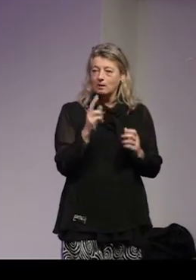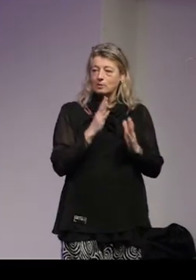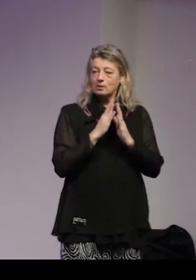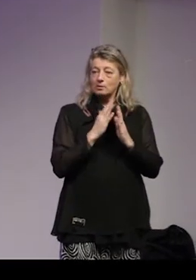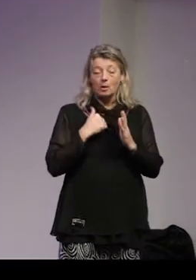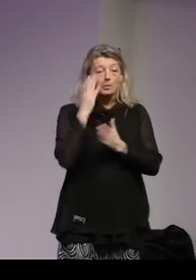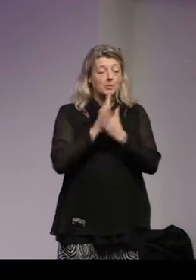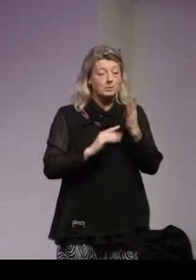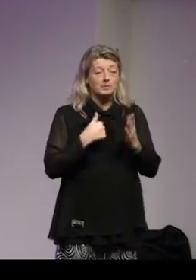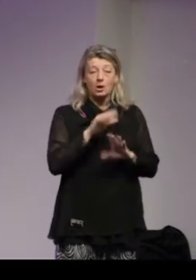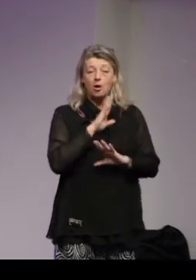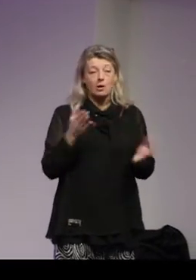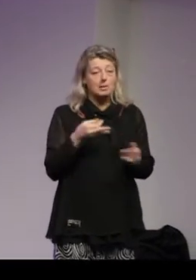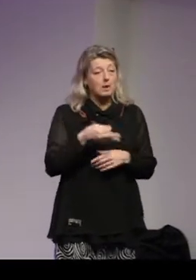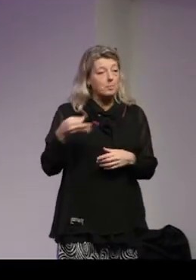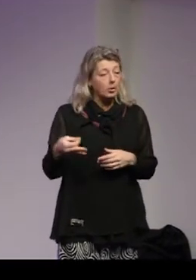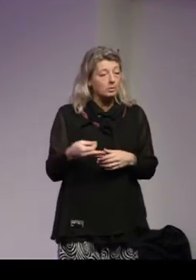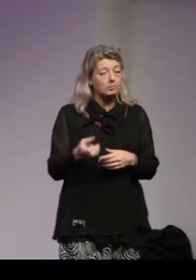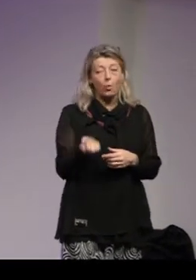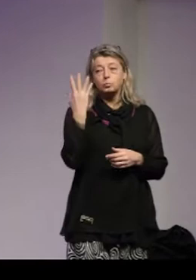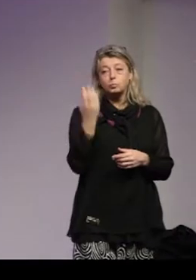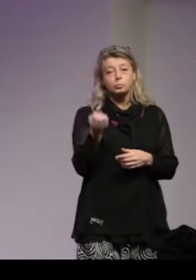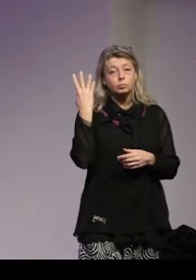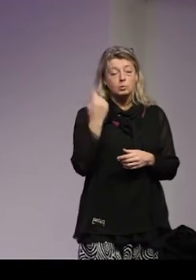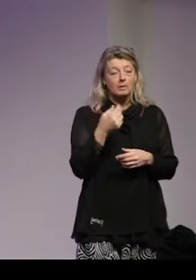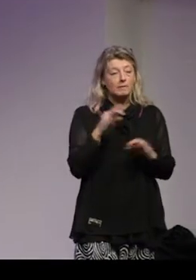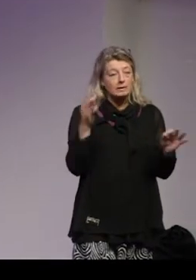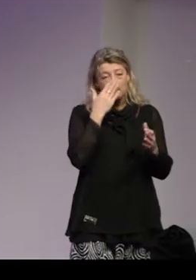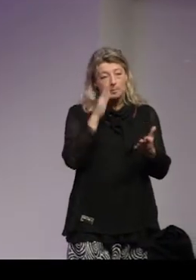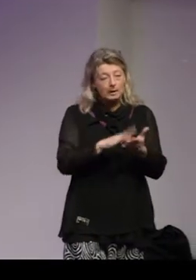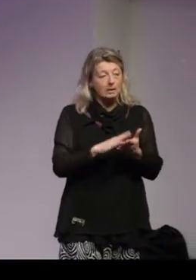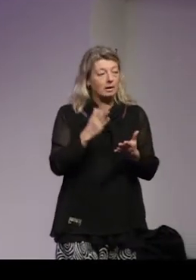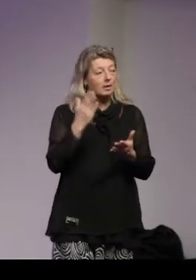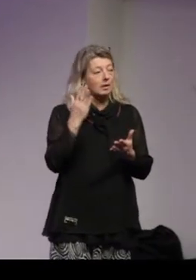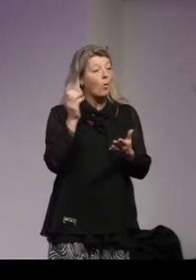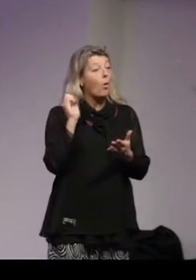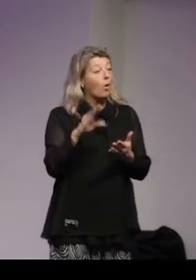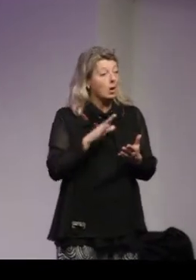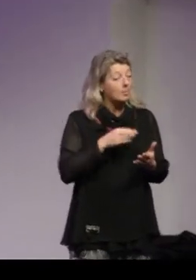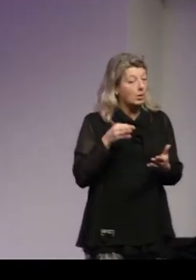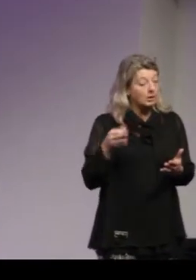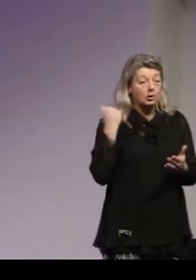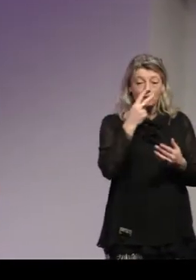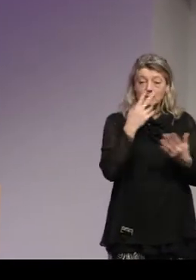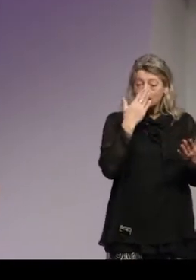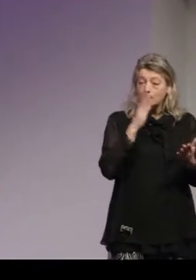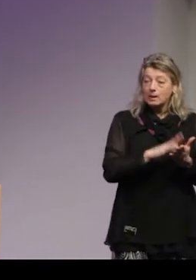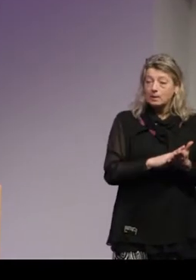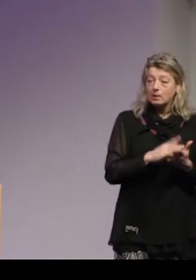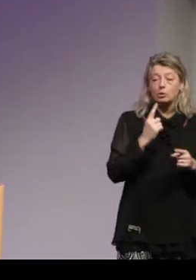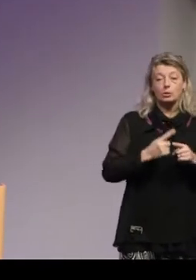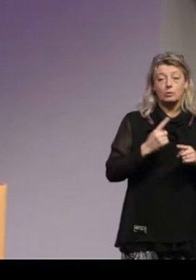bad jag om ursäkt för att jag inte hade med mig en powerpoint för då kan man ju visa bilder och hade jag kunnat göra det så skulle jag visa att en bild som